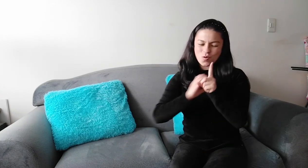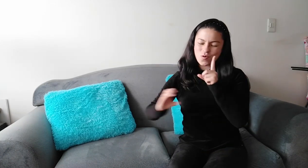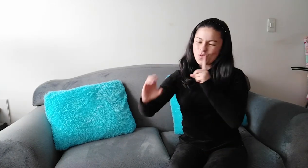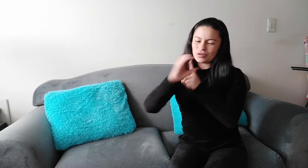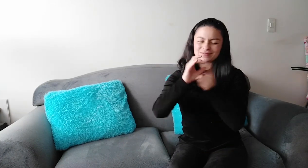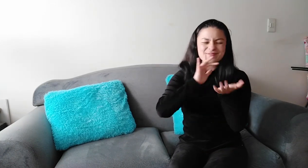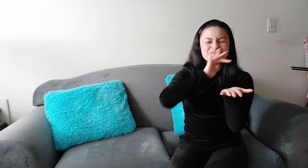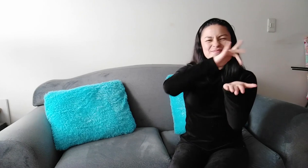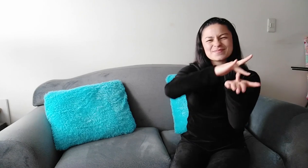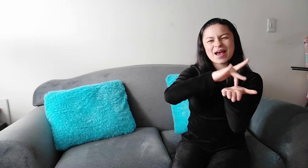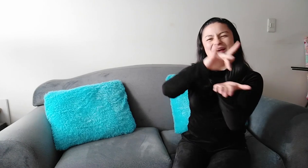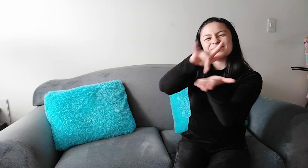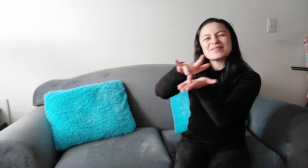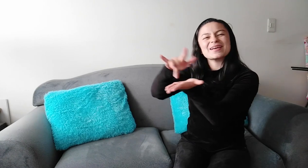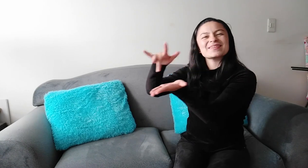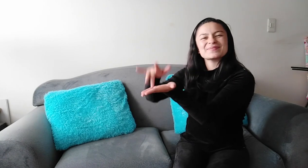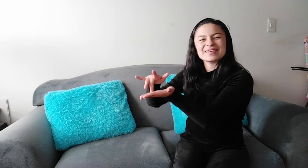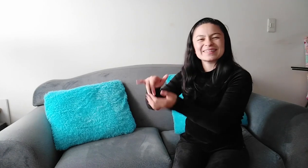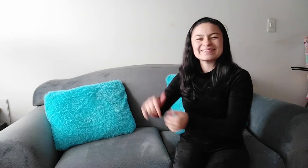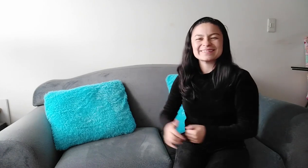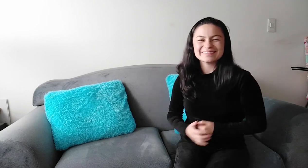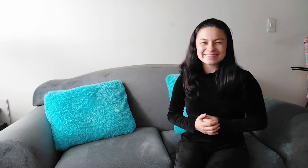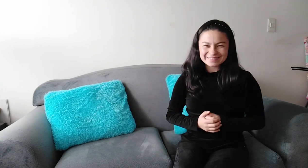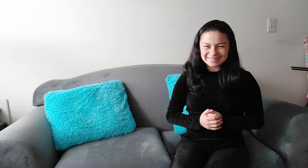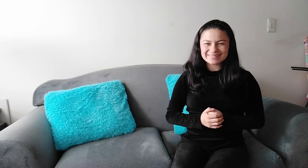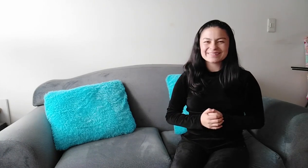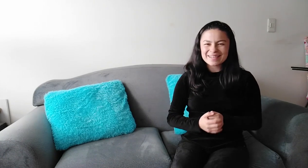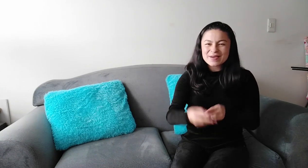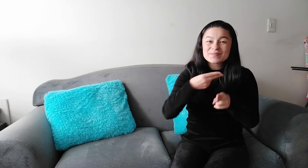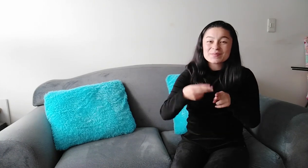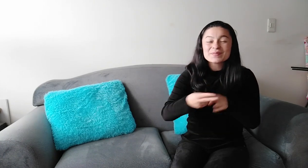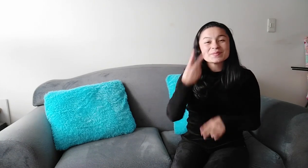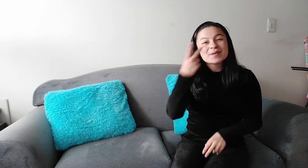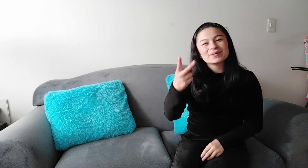la cultura y la participación. Hasta pronto.